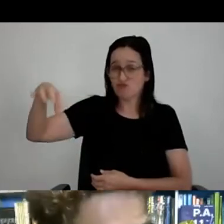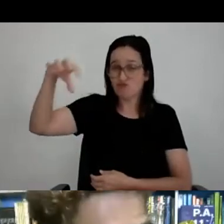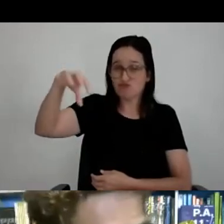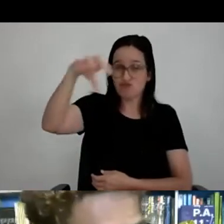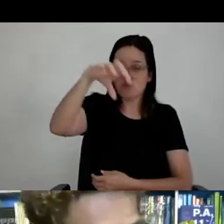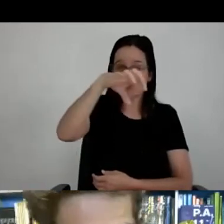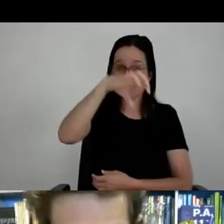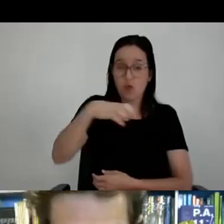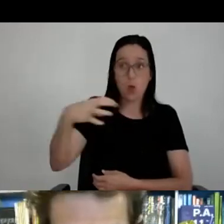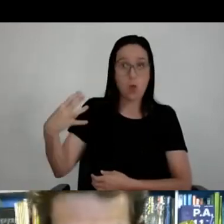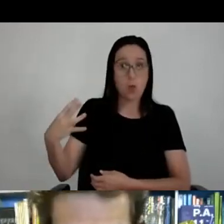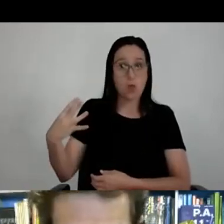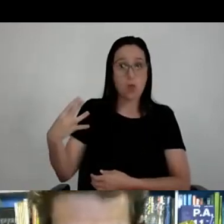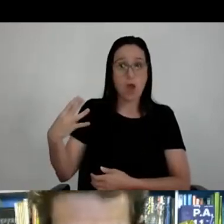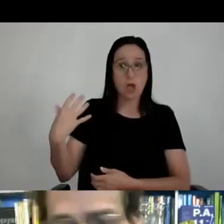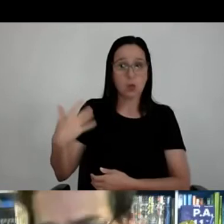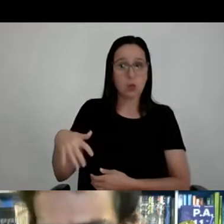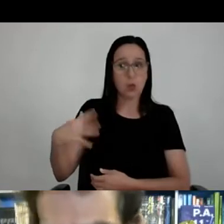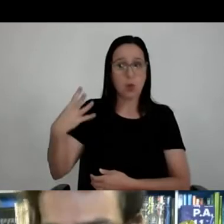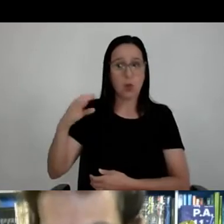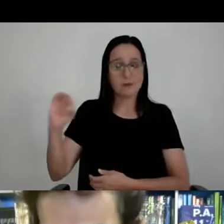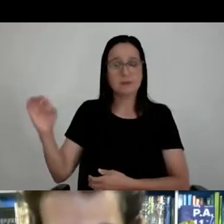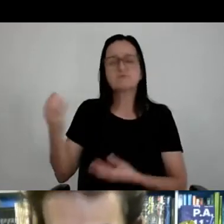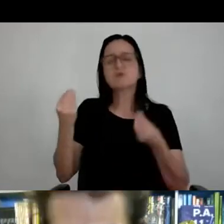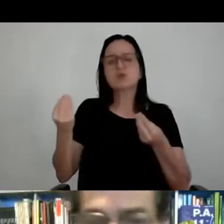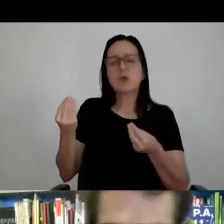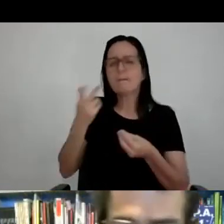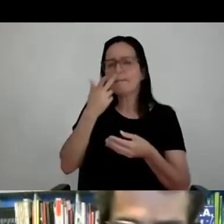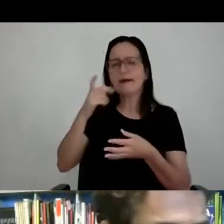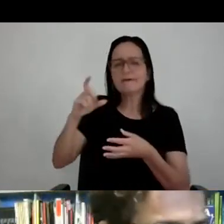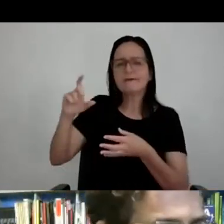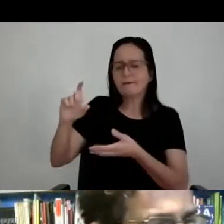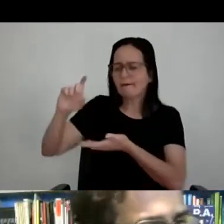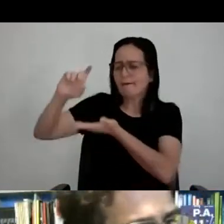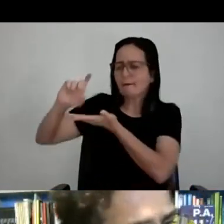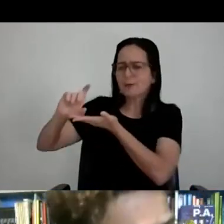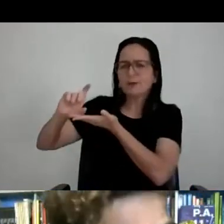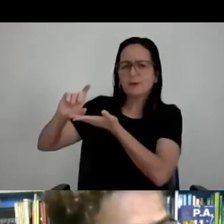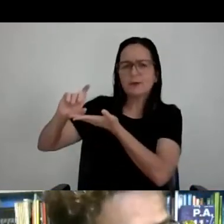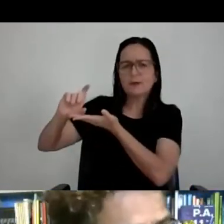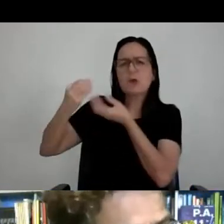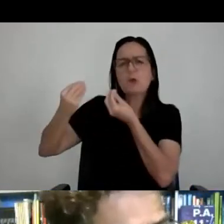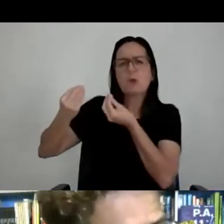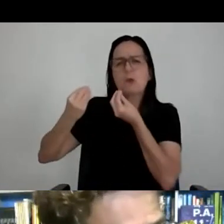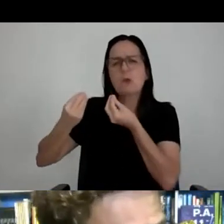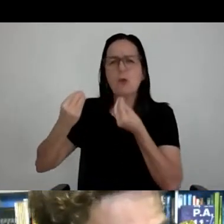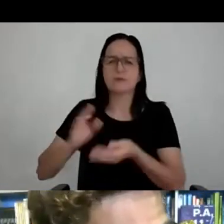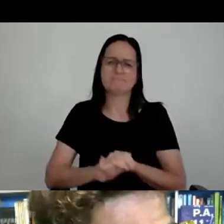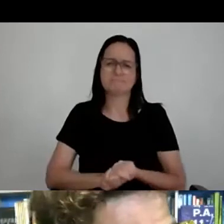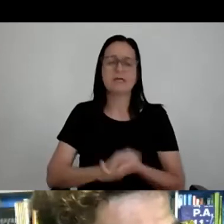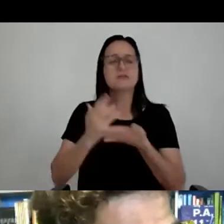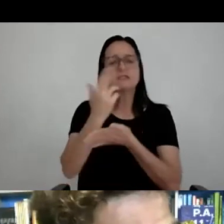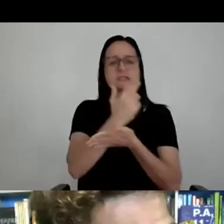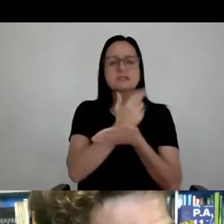apoia um anel desse de pé de quatro toneladas? E aí fizemos um desenho em que a gente